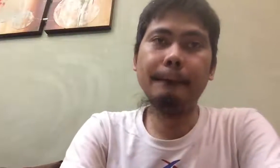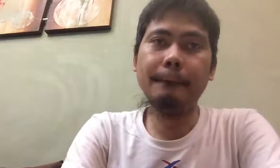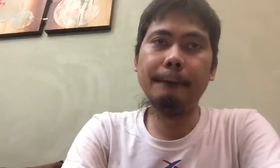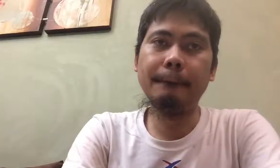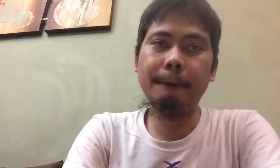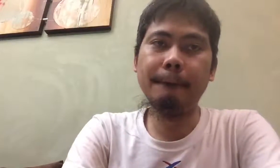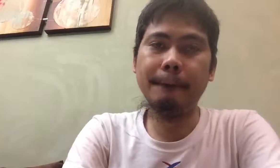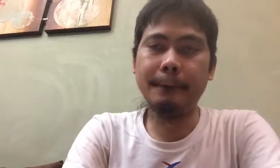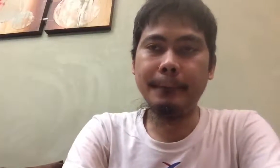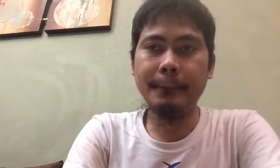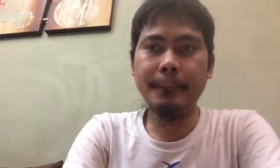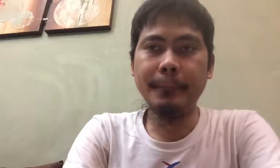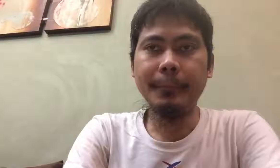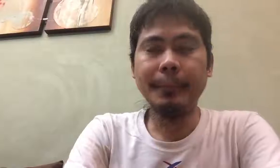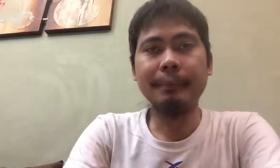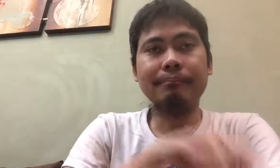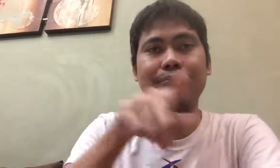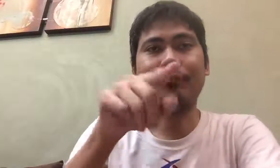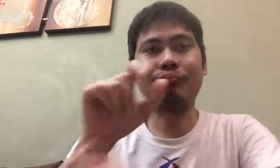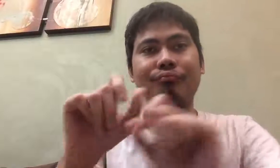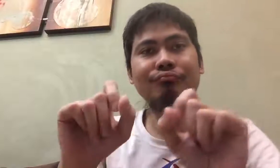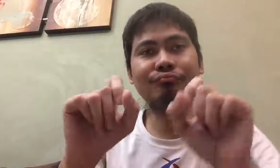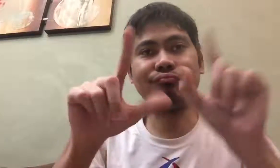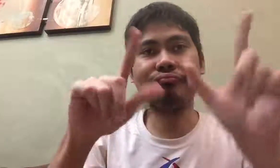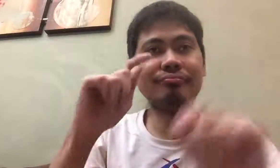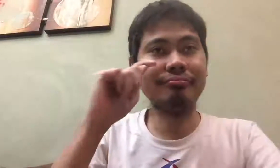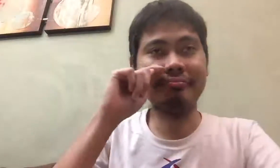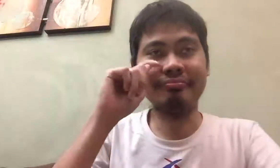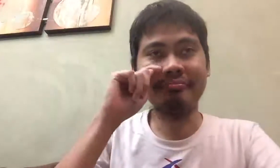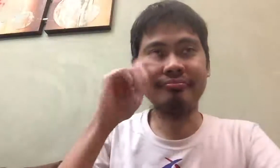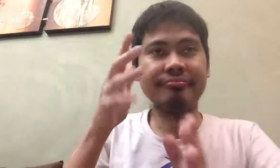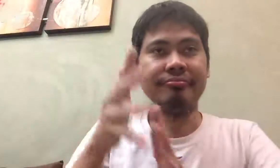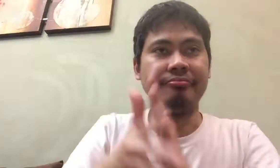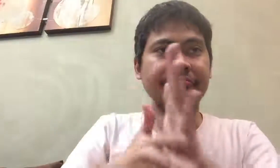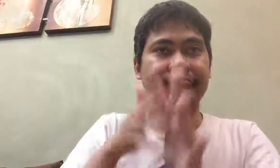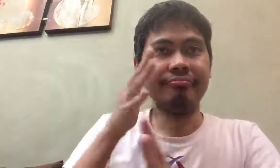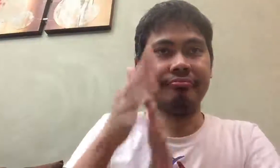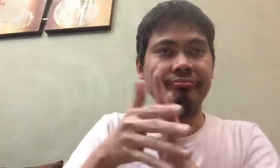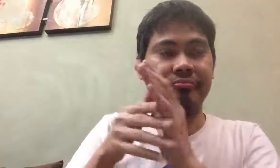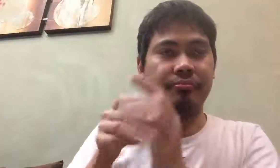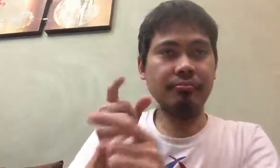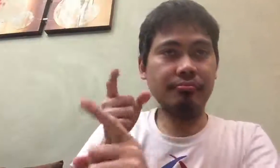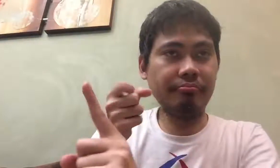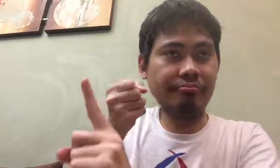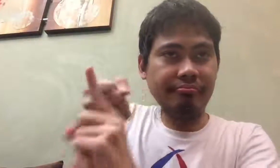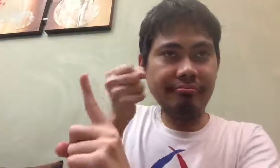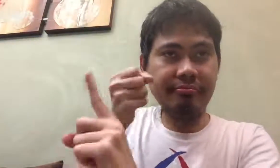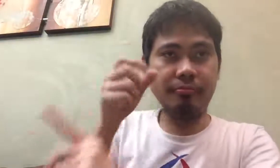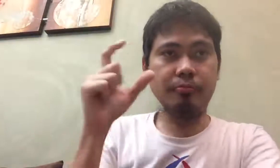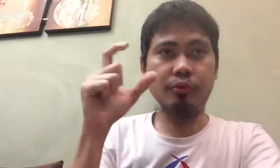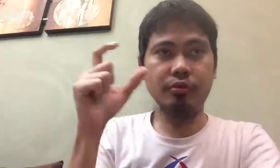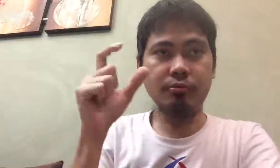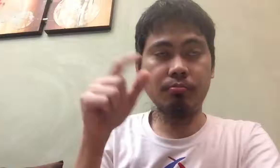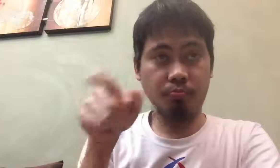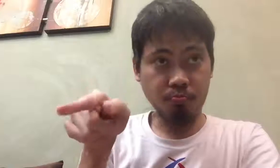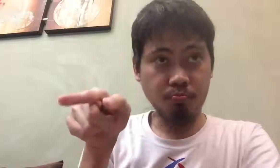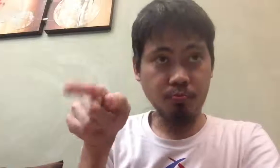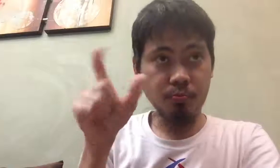ng kaso. Sa EDSA, sinimula ng HGG at MNBA ang panguhuli para masawata ang mga takanang talang sa